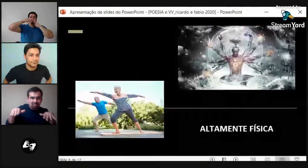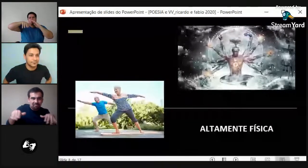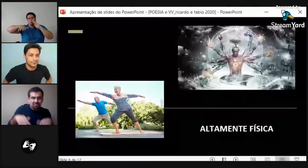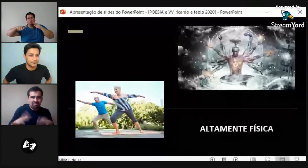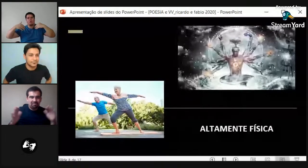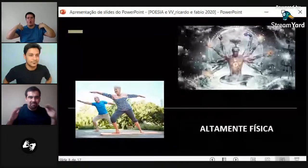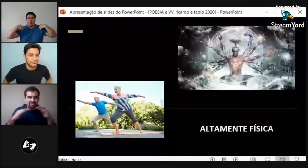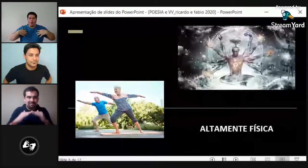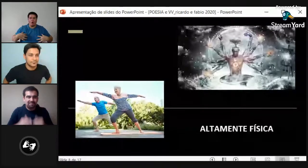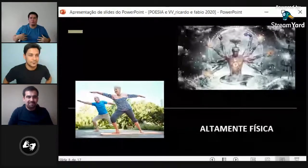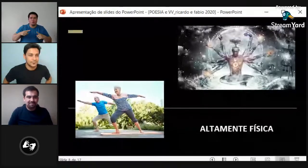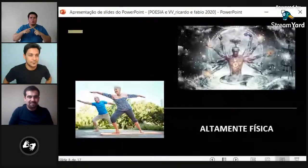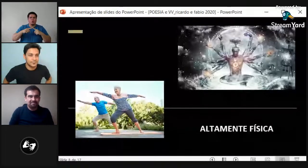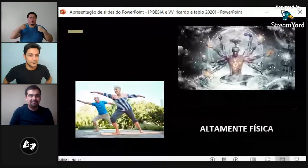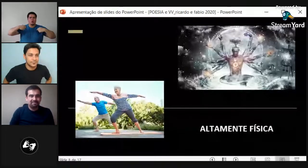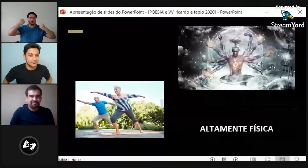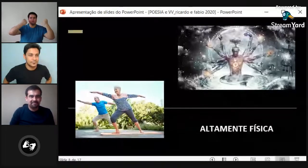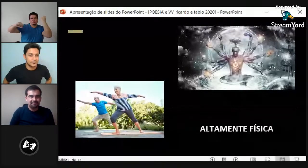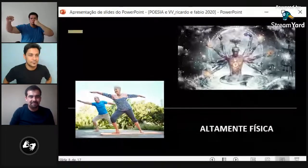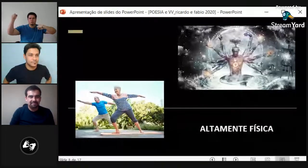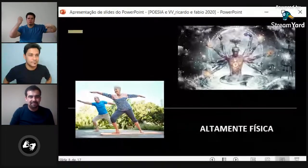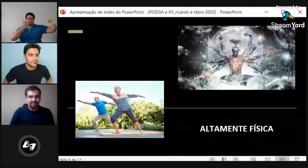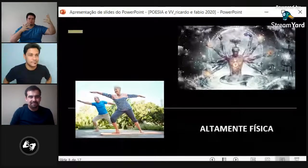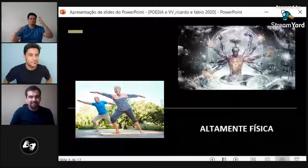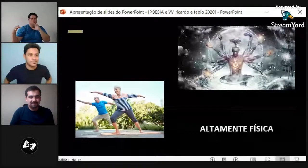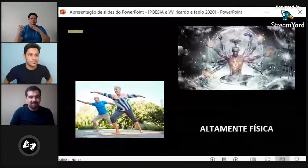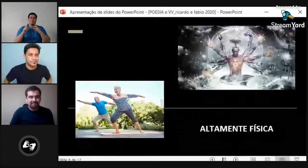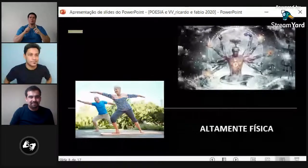Acá se pueden utilizar movimientos del cuerpo.